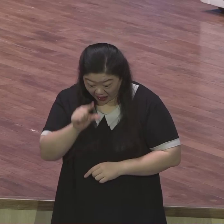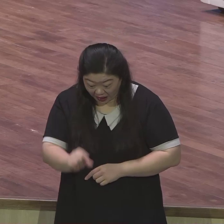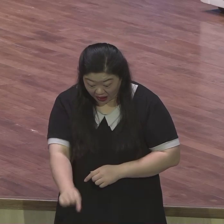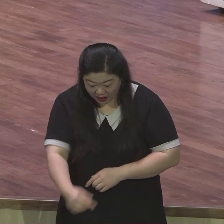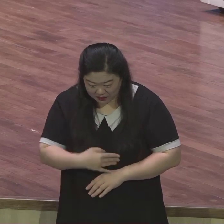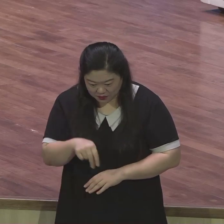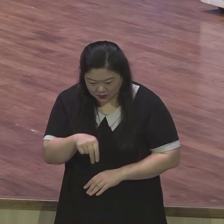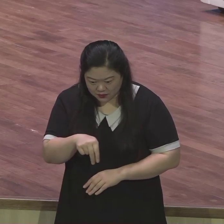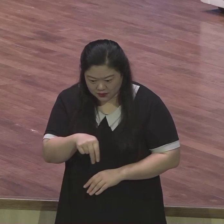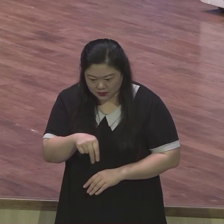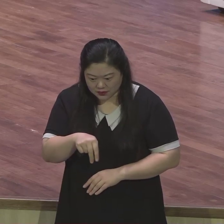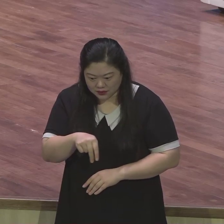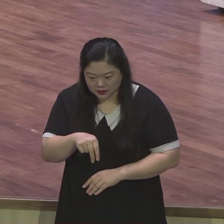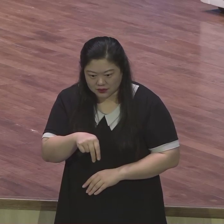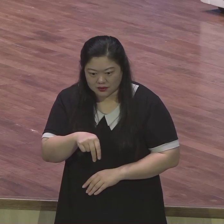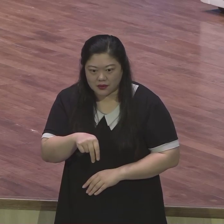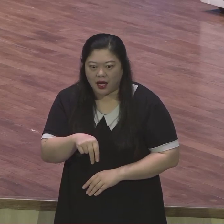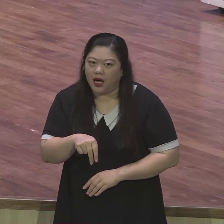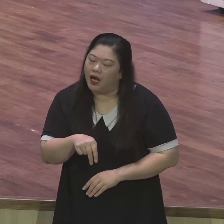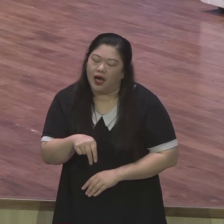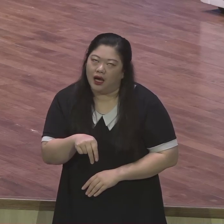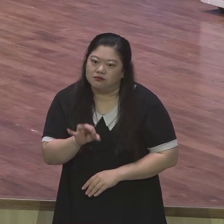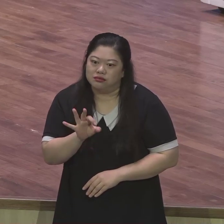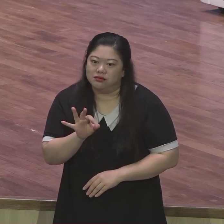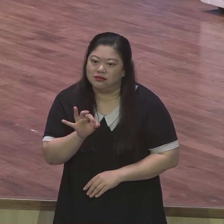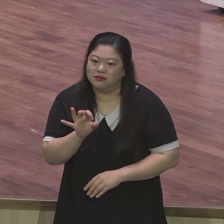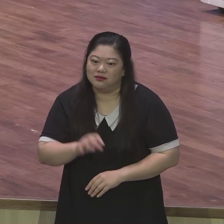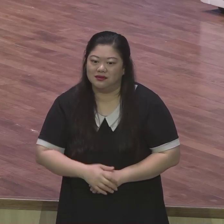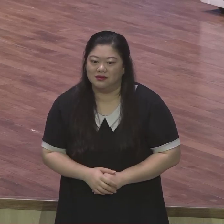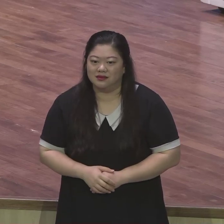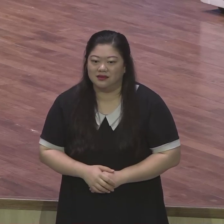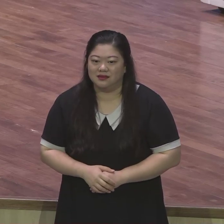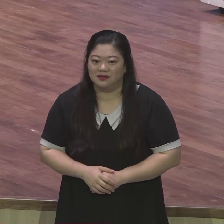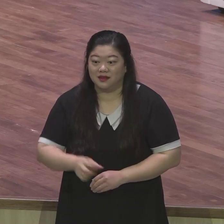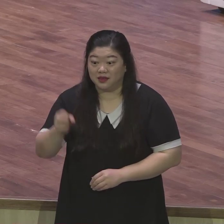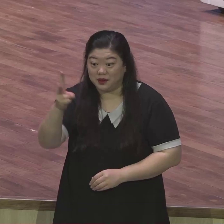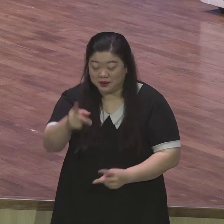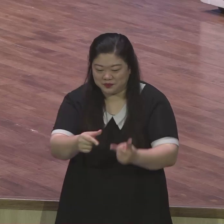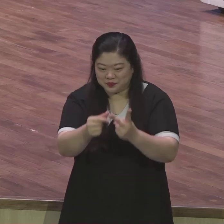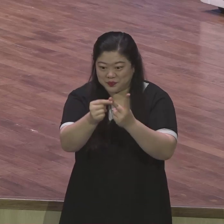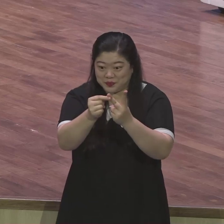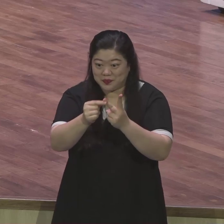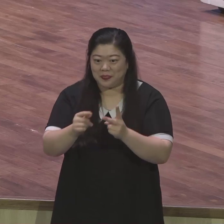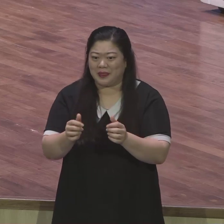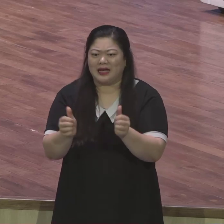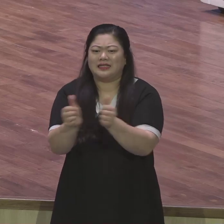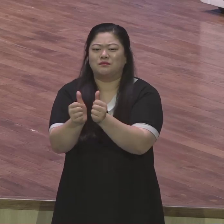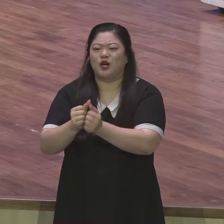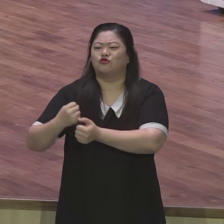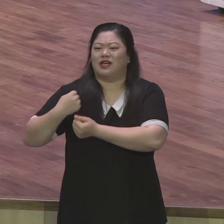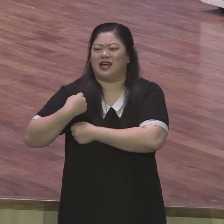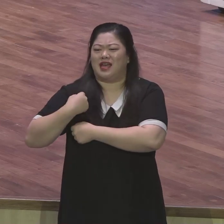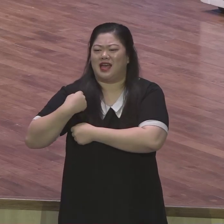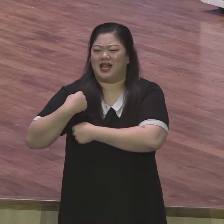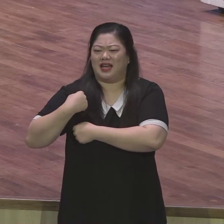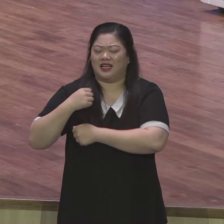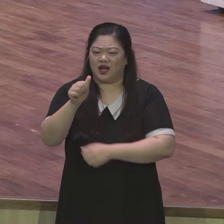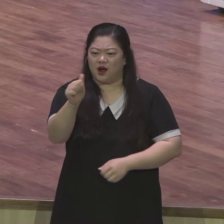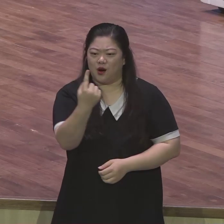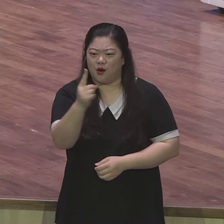그리고 군대 체험한다고 연예인들이 훈련받고 특별히 화생방 훈련할 때 울고 침 흘리고 콧물 흘리고 하는 거 보면서